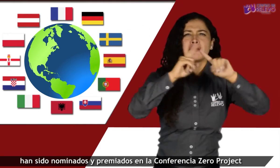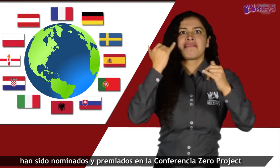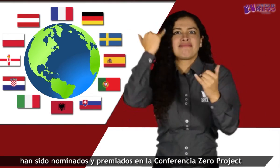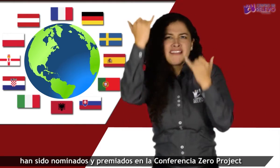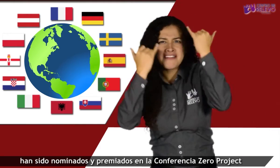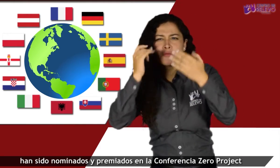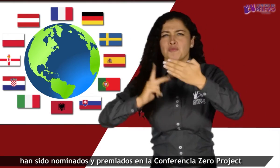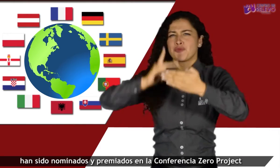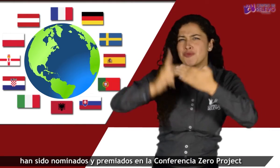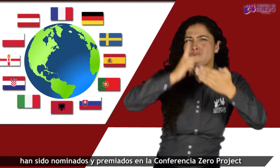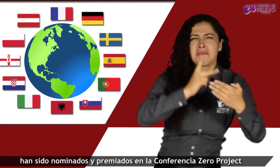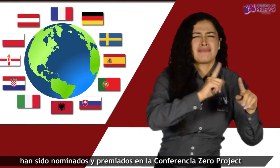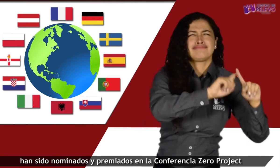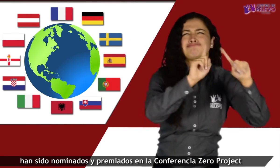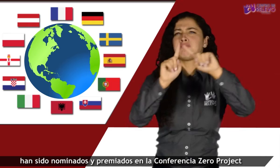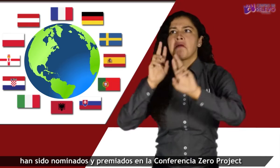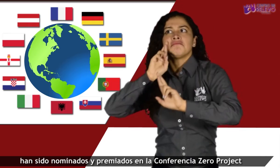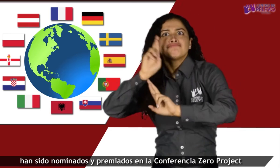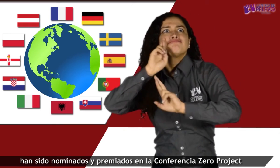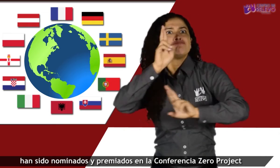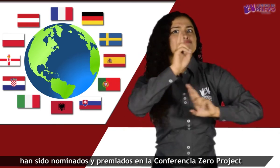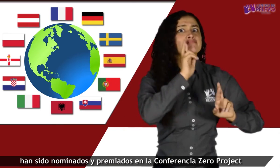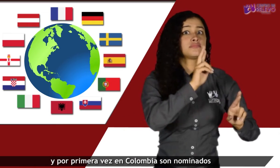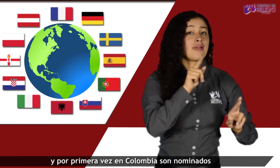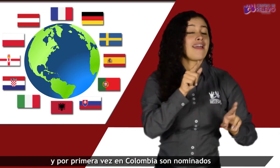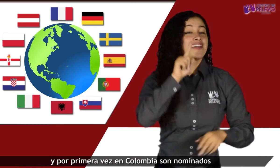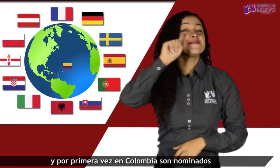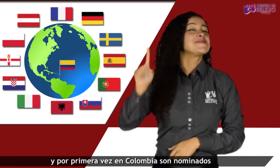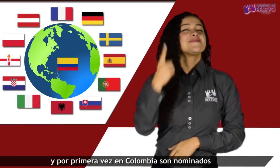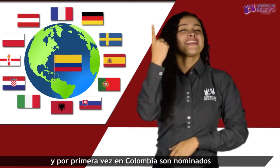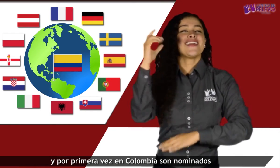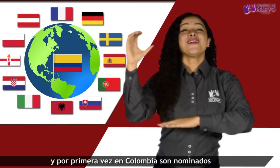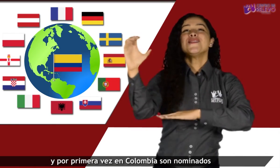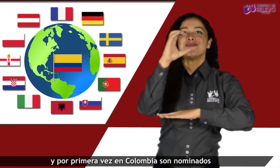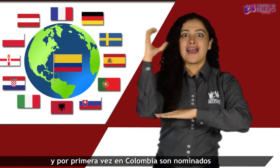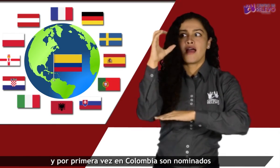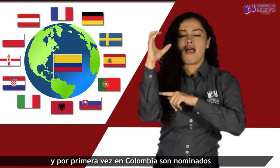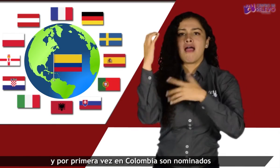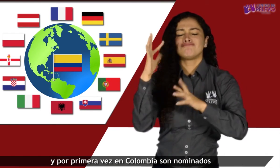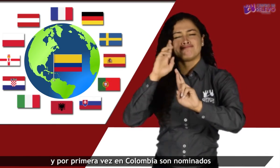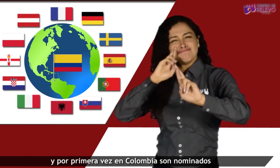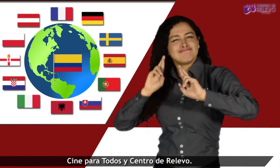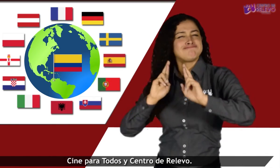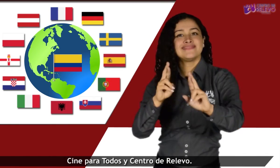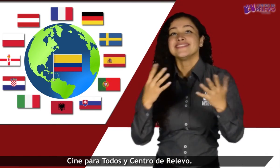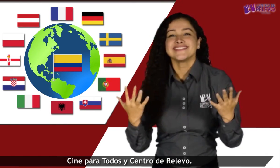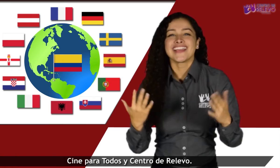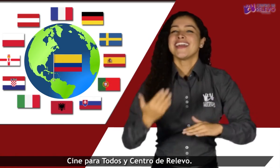nominados y premiados en la conferencia Cero Project y por primera vez en Colombia son nominados Cine para Todos y